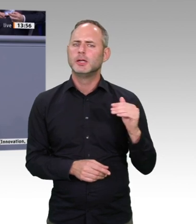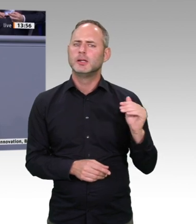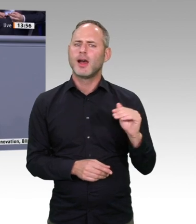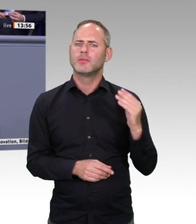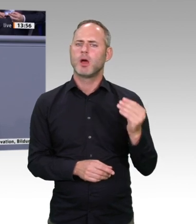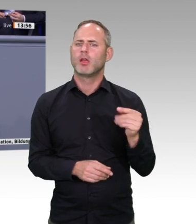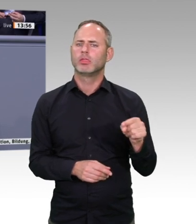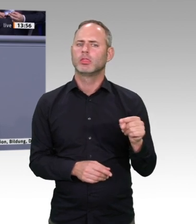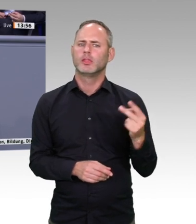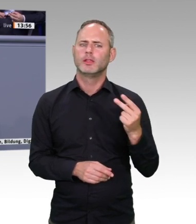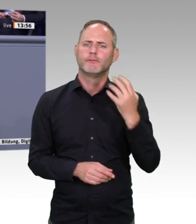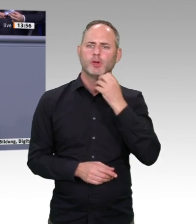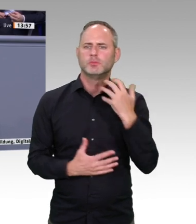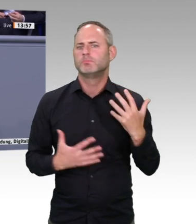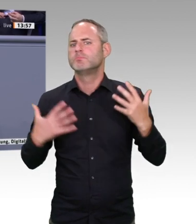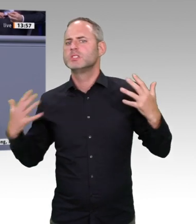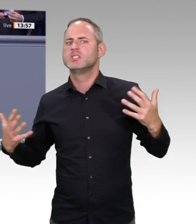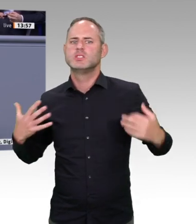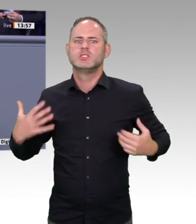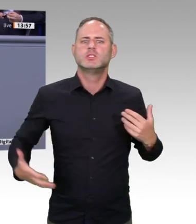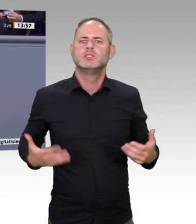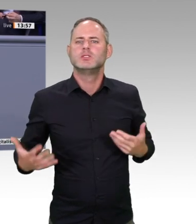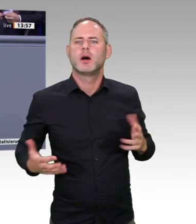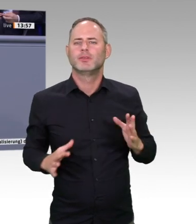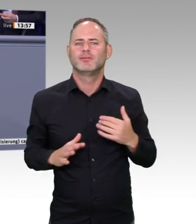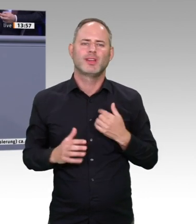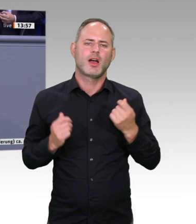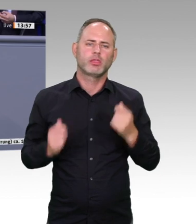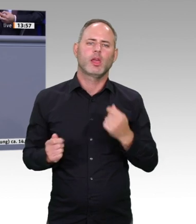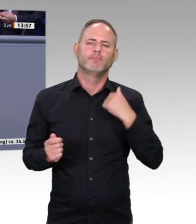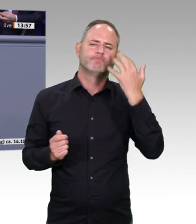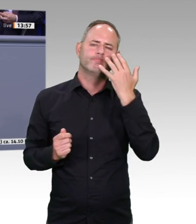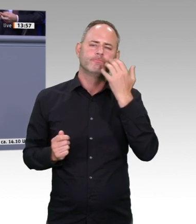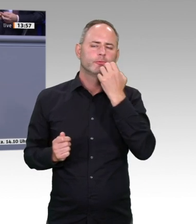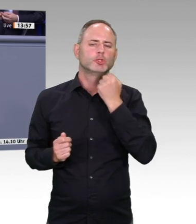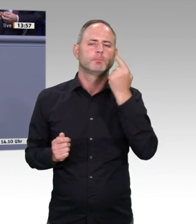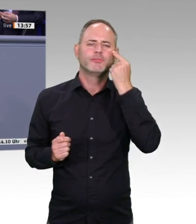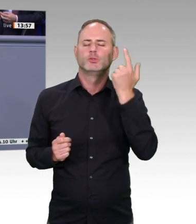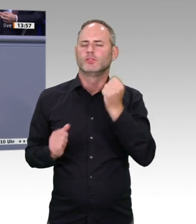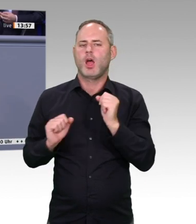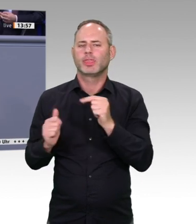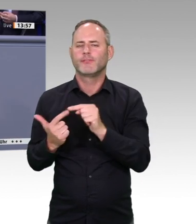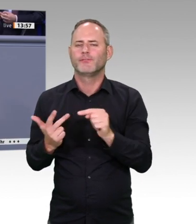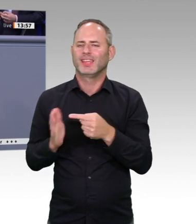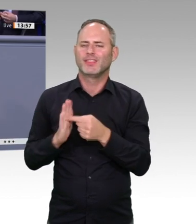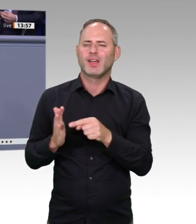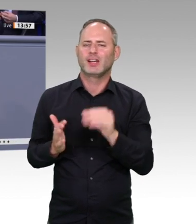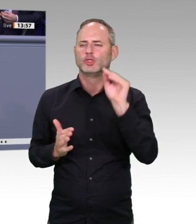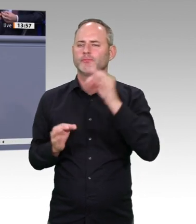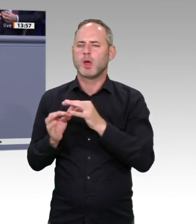gewesen Ressourceneffizienz. Und genau dort helfen uns digitale Technologien und insbesondere eben auch das schon angesprochene Themenfeld